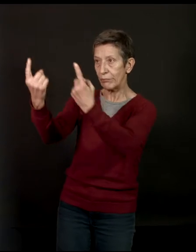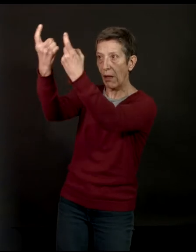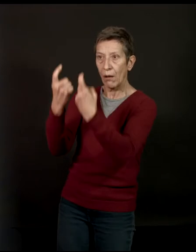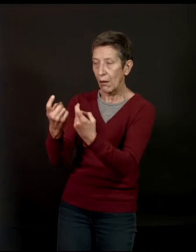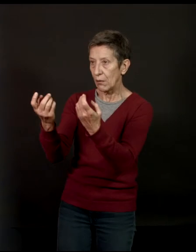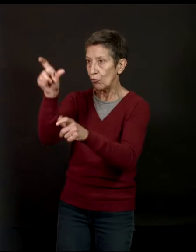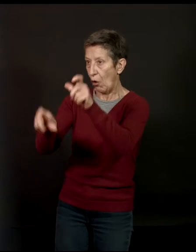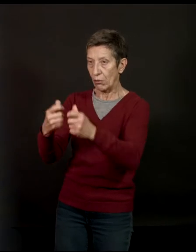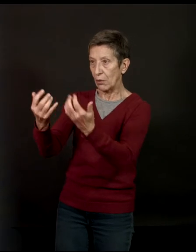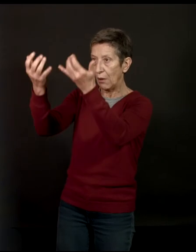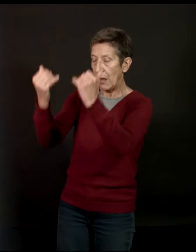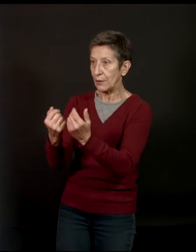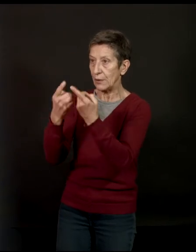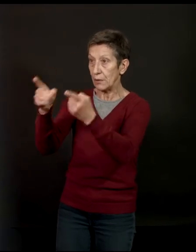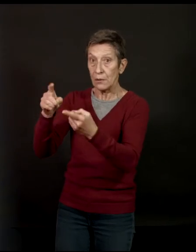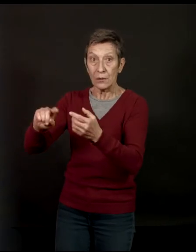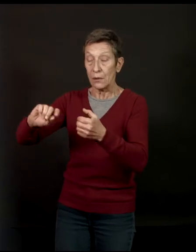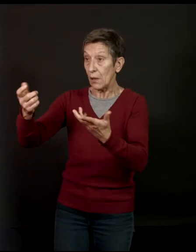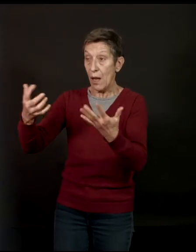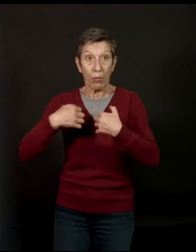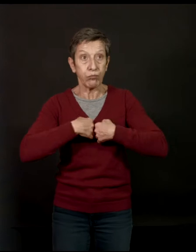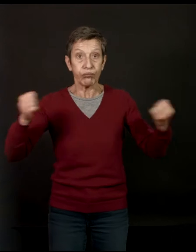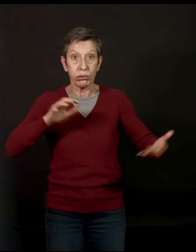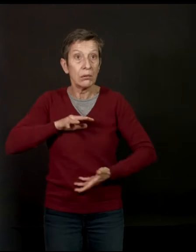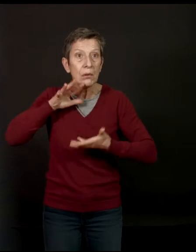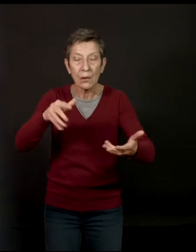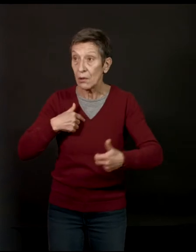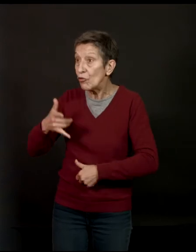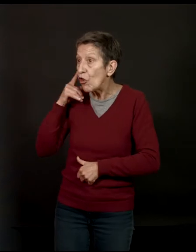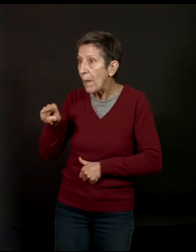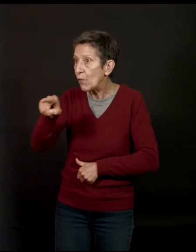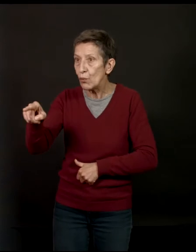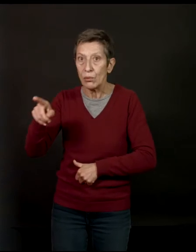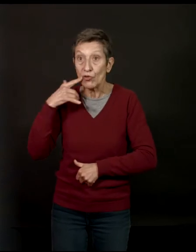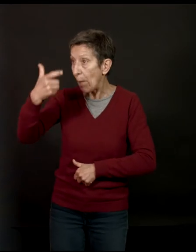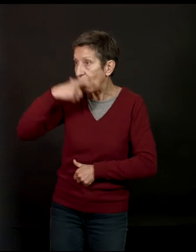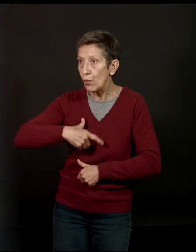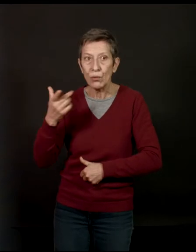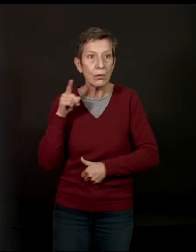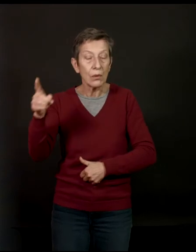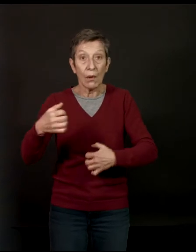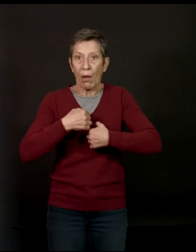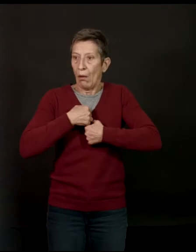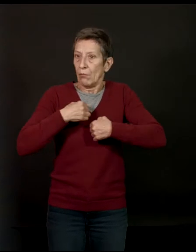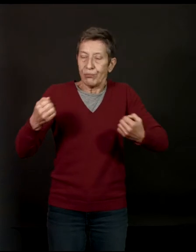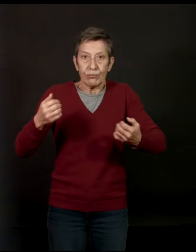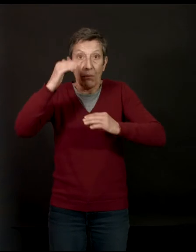Ils mettent leur trip sur la table. Des gens que vous n'avez jamais vus, qui ne vous ont jamais vus et qui vous parlent avec une confiance et une intimité